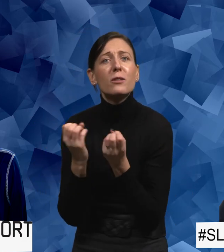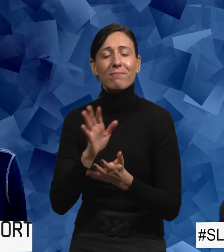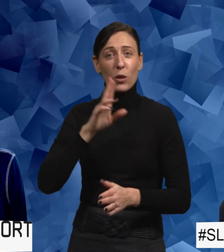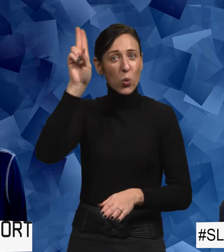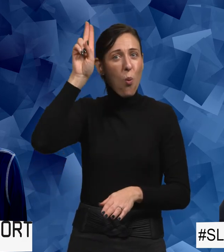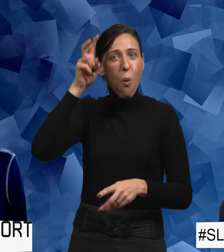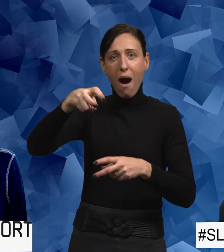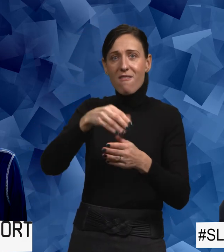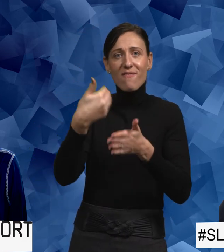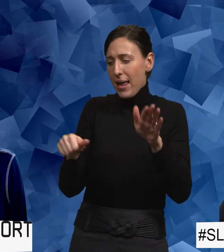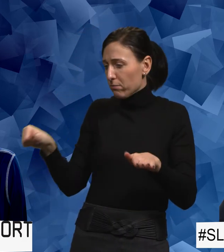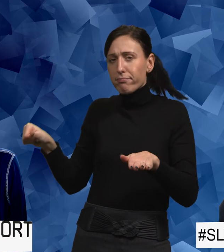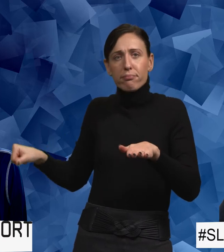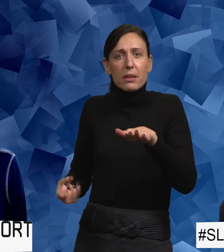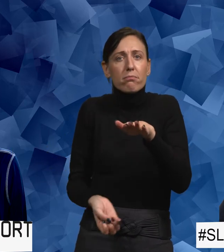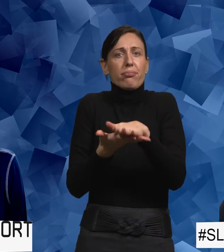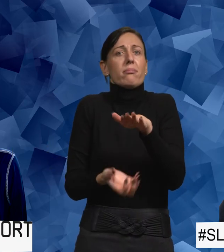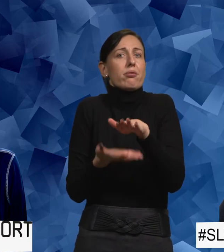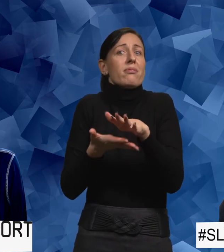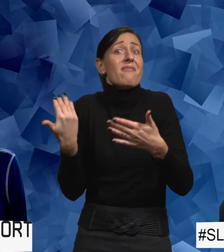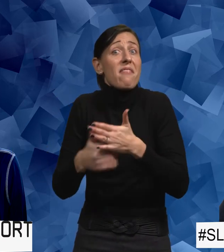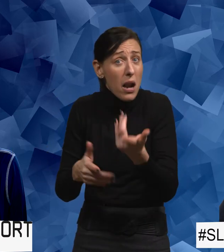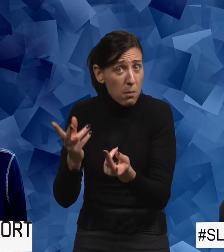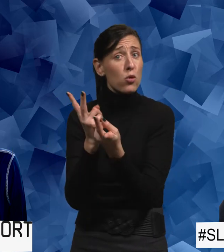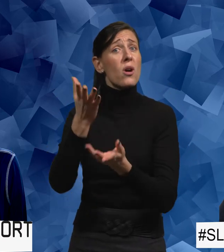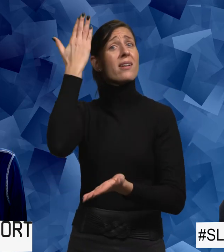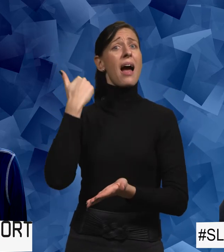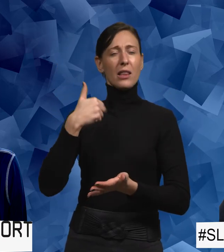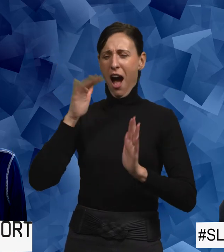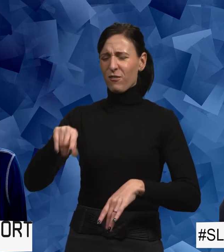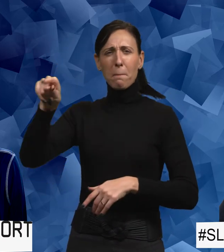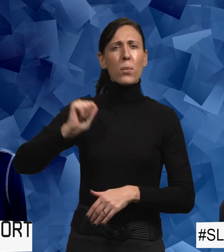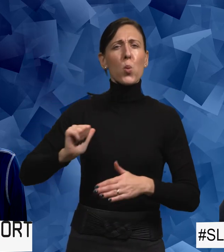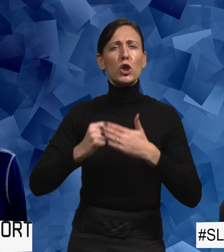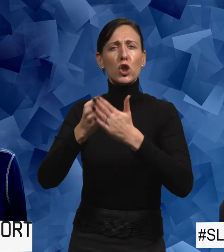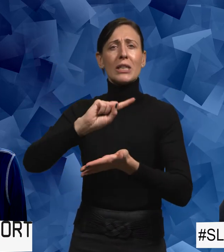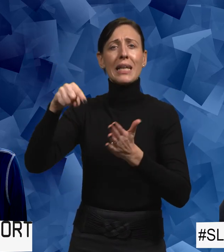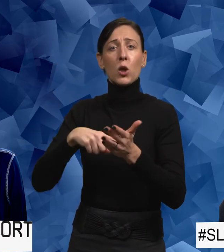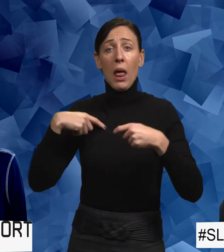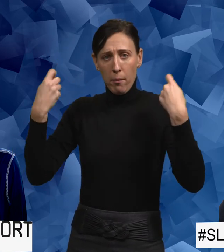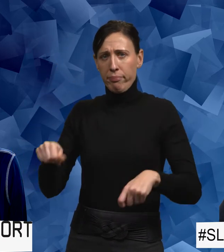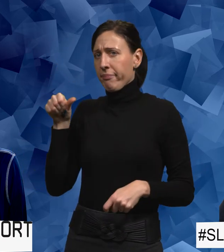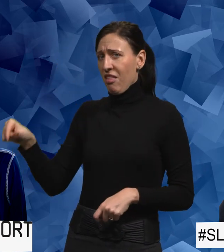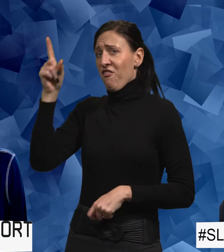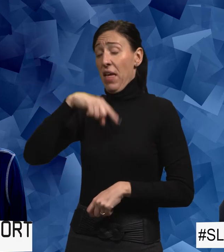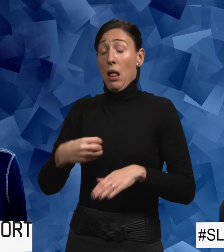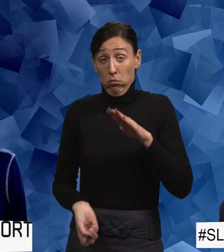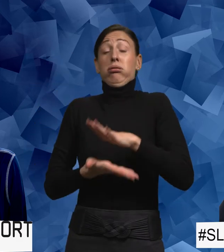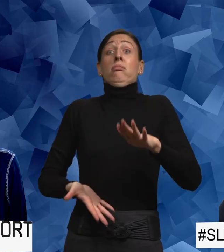tvätttoa som det var på ett ställe där jag var. Ett brukarstödcentrum där jag jobbade. Vi hade någon som jag tryckte på filknappen en gång.